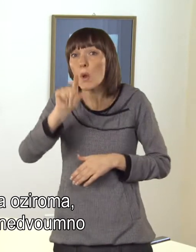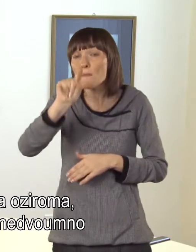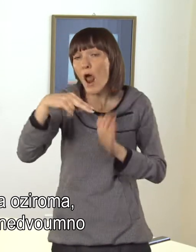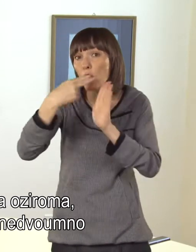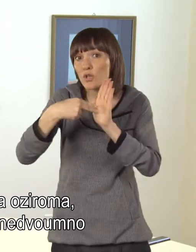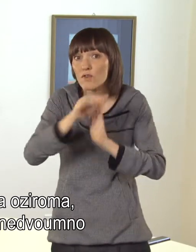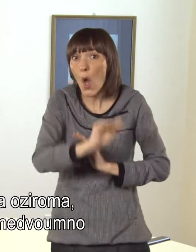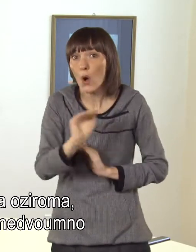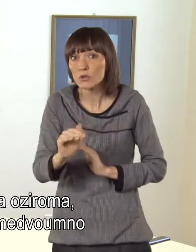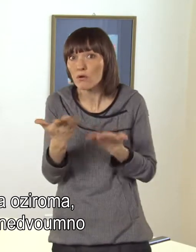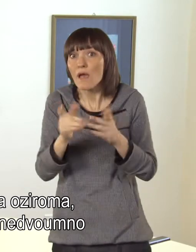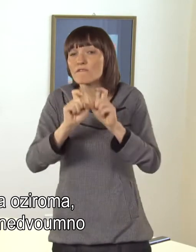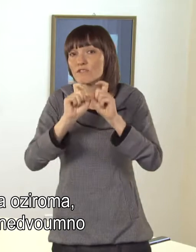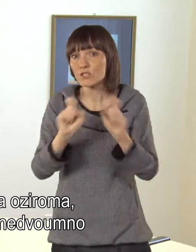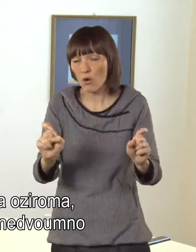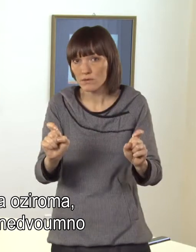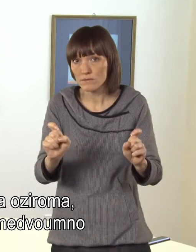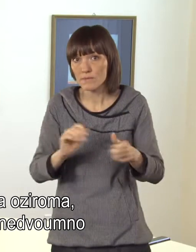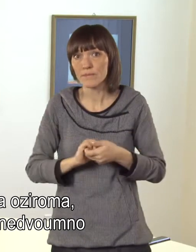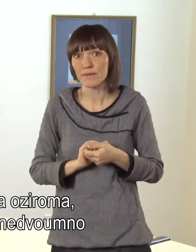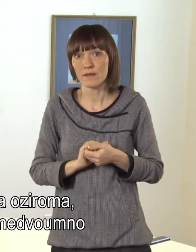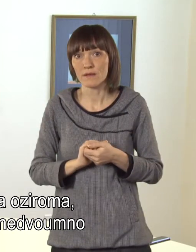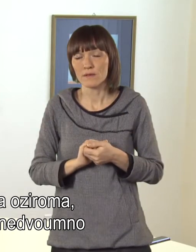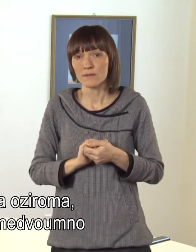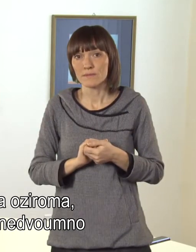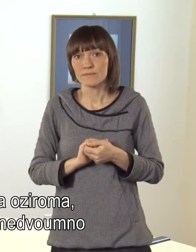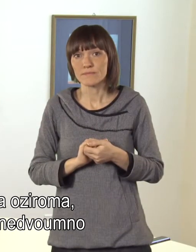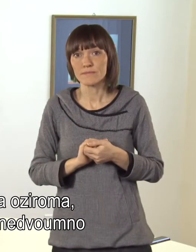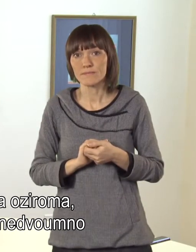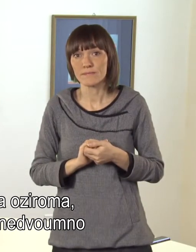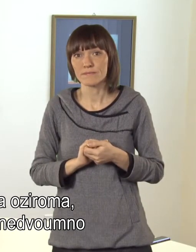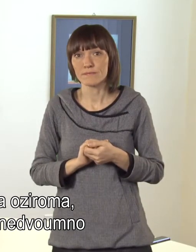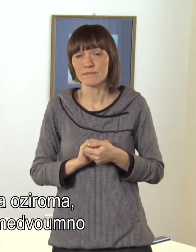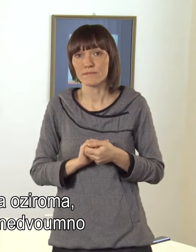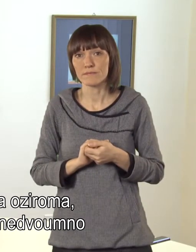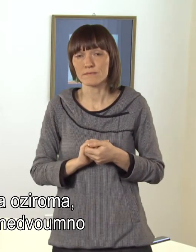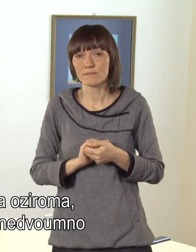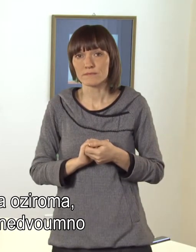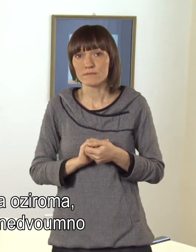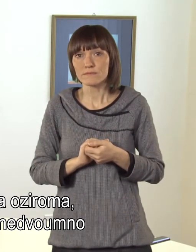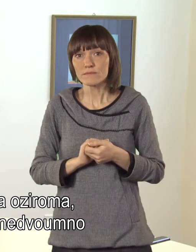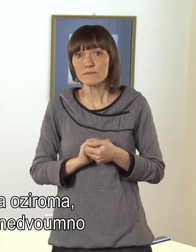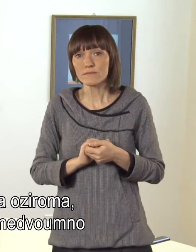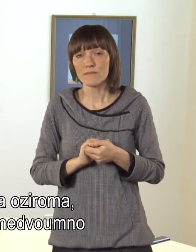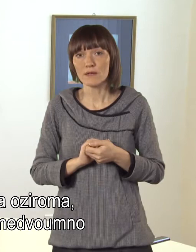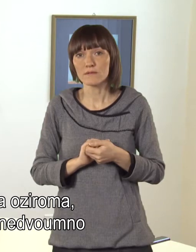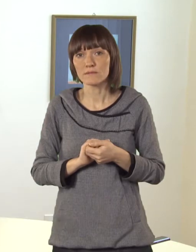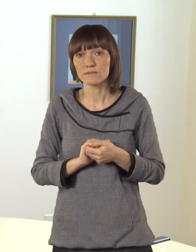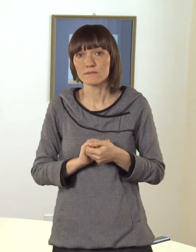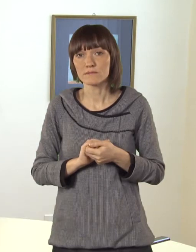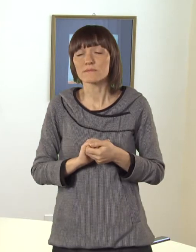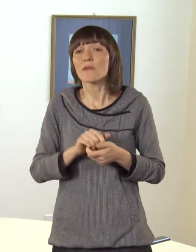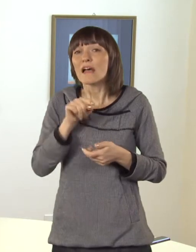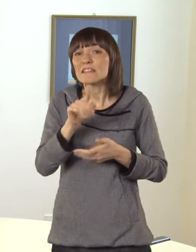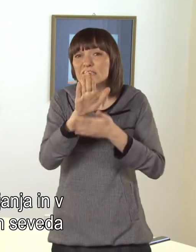Zakaj do tega prihaja oziroma kje je razlog temu, je nedvoumno